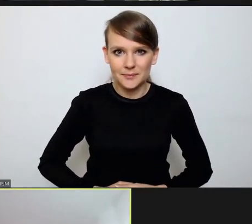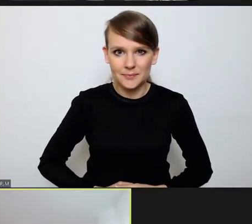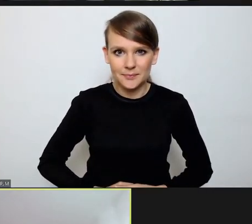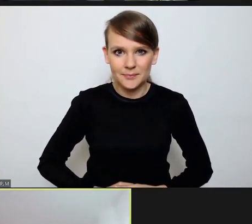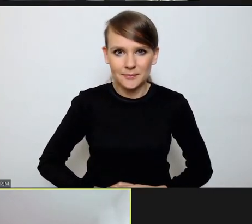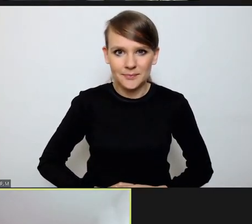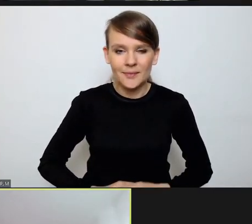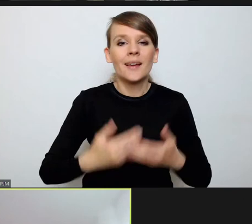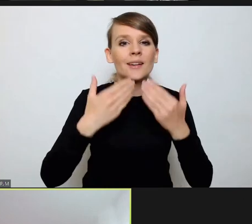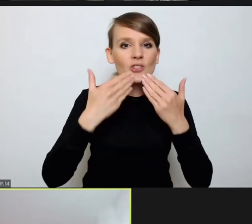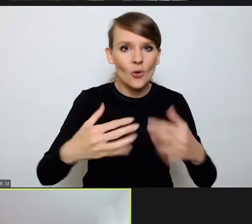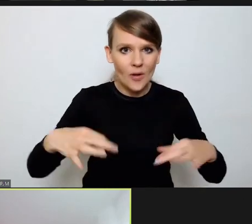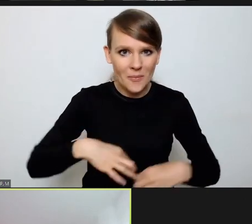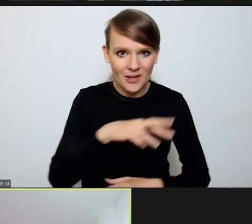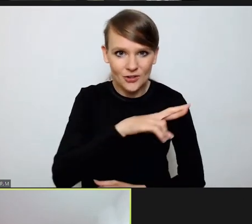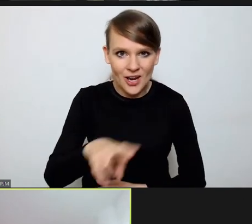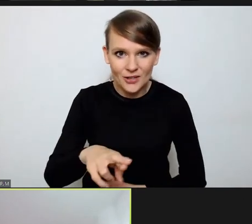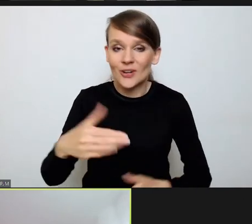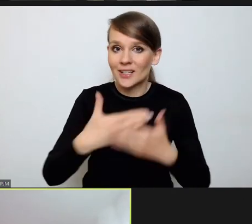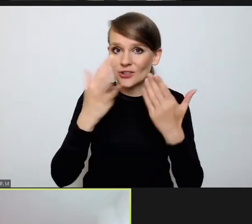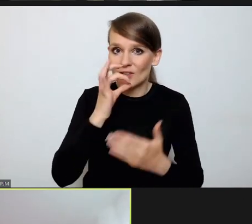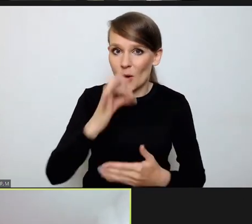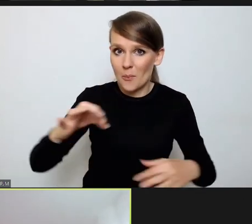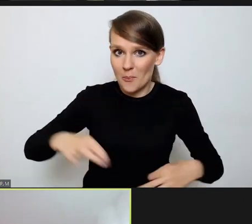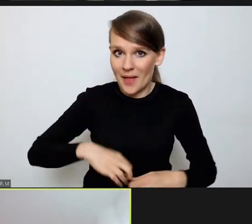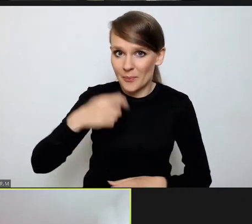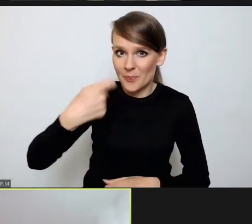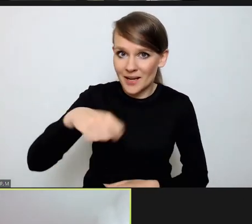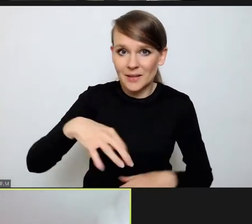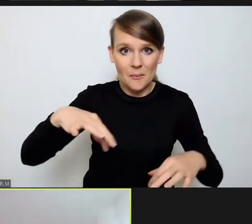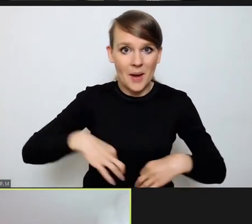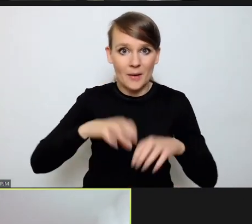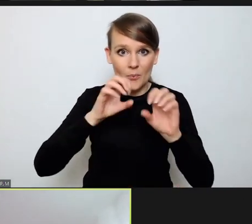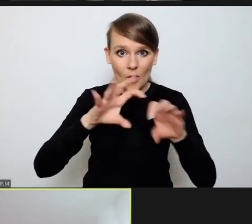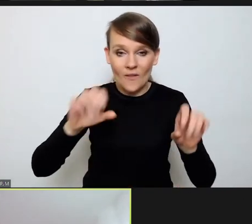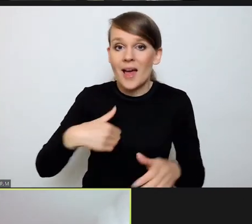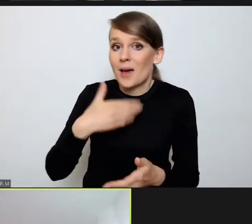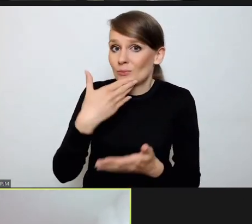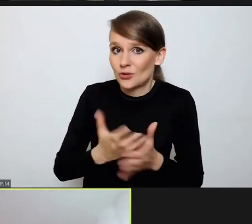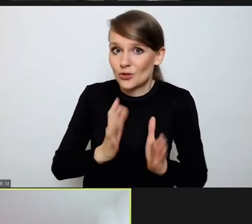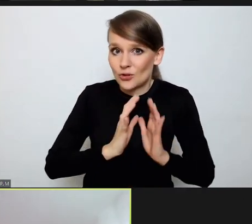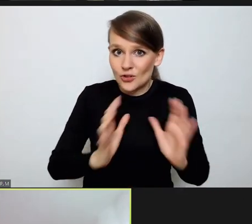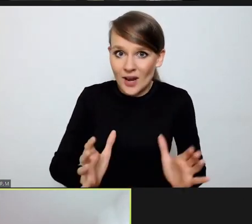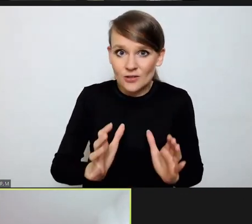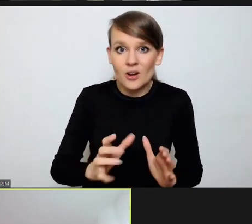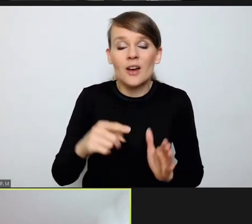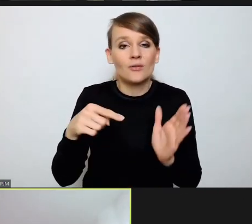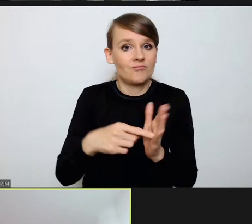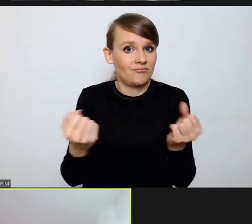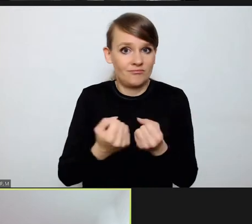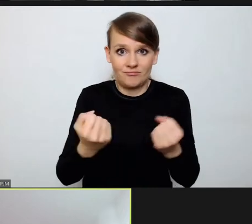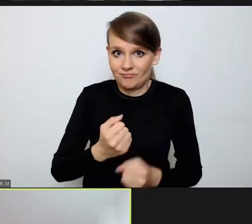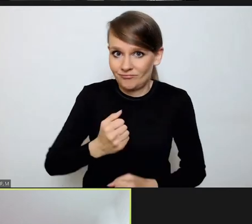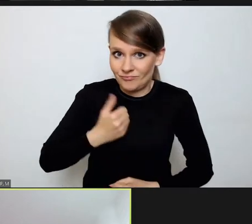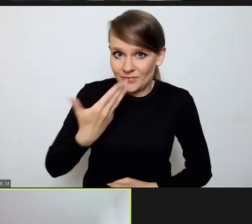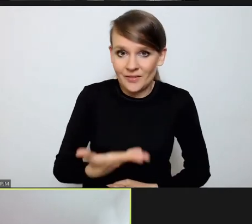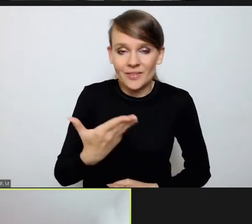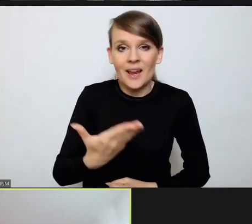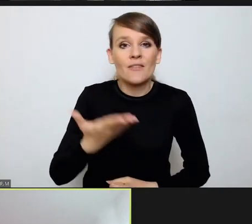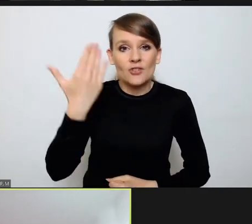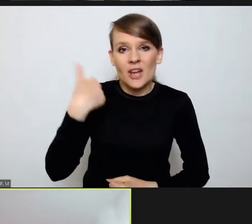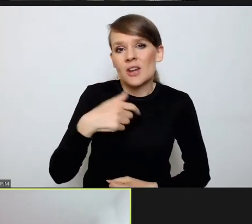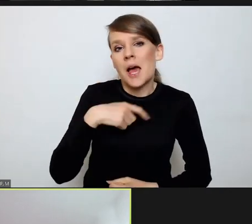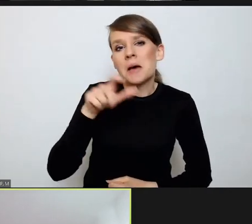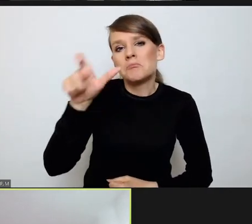Dziękuję panie rzeczniku. Dzień dobry panie prezydencie, panie profesorze. Przyznam szczerze, że jest to dla mnie niezmienny zaszczyt, ponieważ do tej pory znałem pana